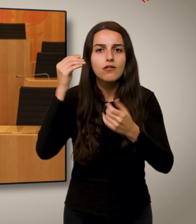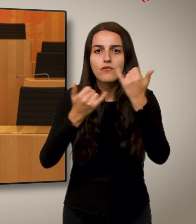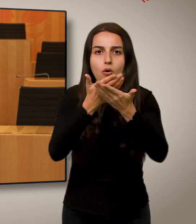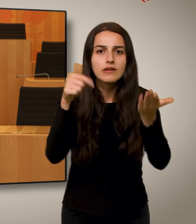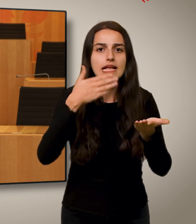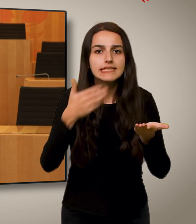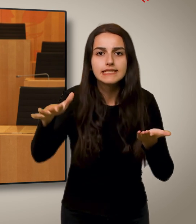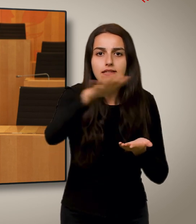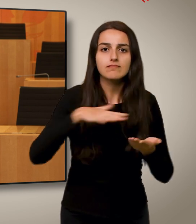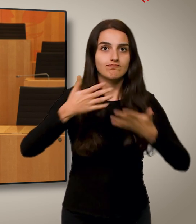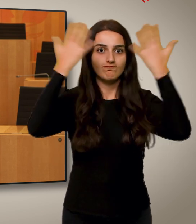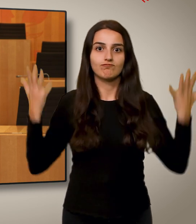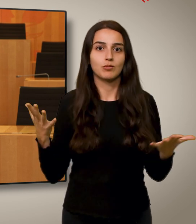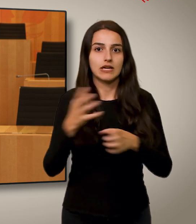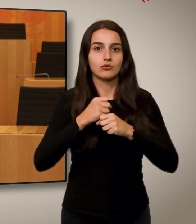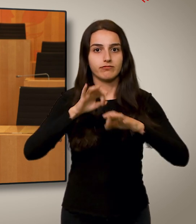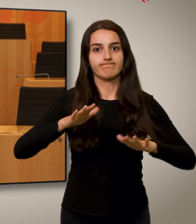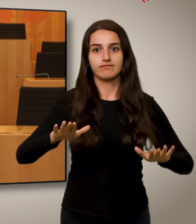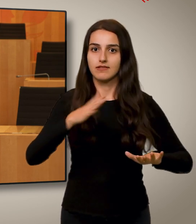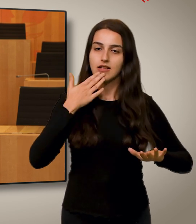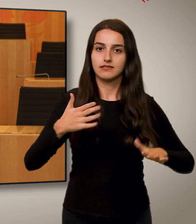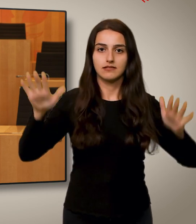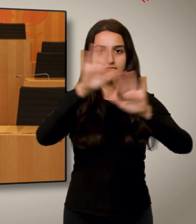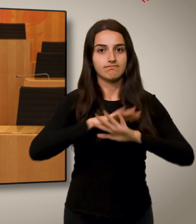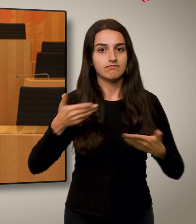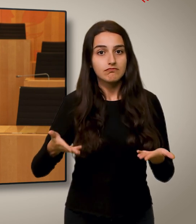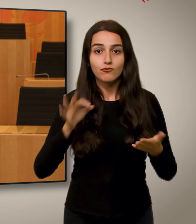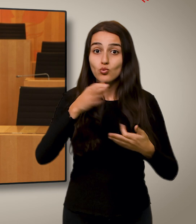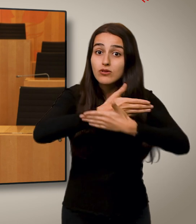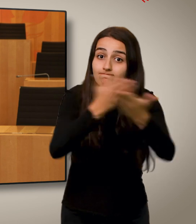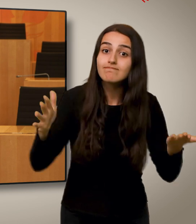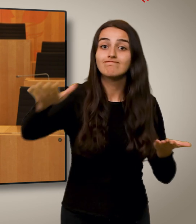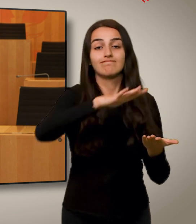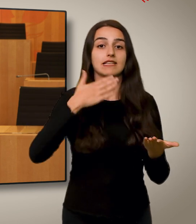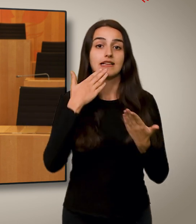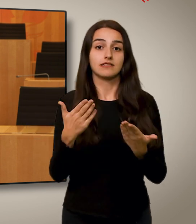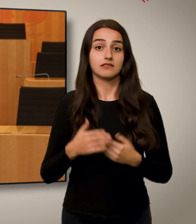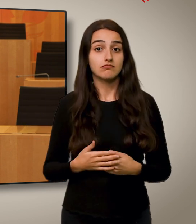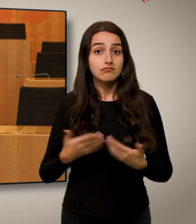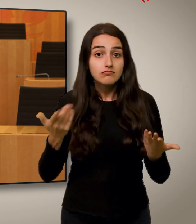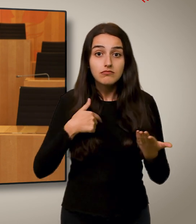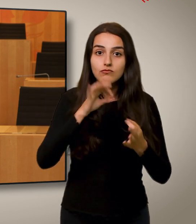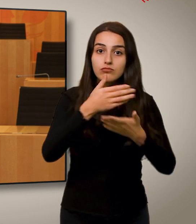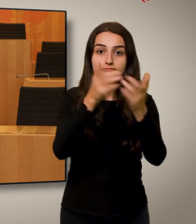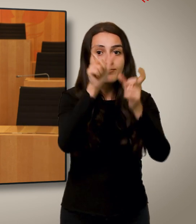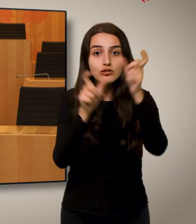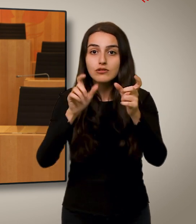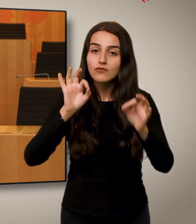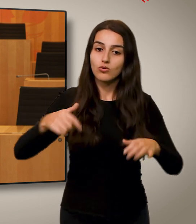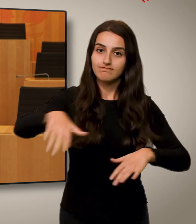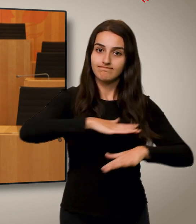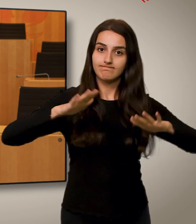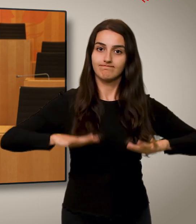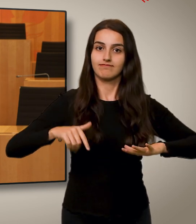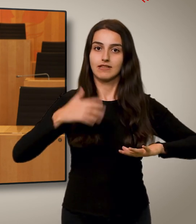Bürger in Hessen. Hier im höchsten Verfassungsorgan des Landes wird die Politik für Hessen gestaltet. Also für Sie, die Menschen in